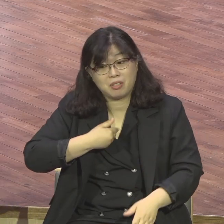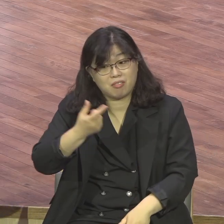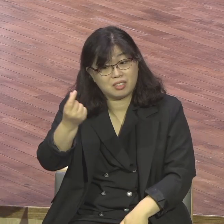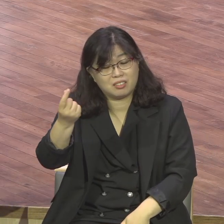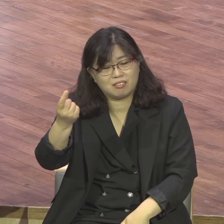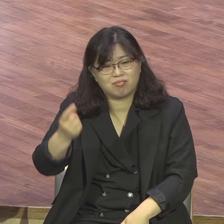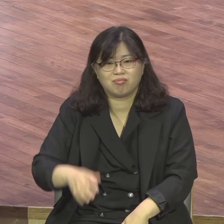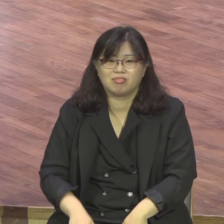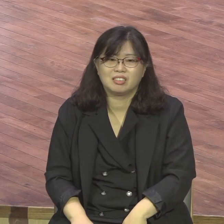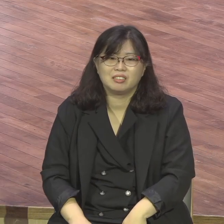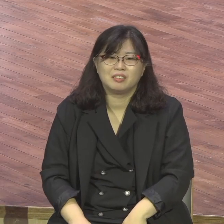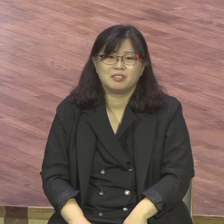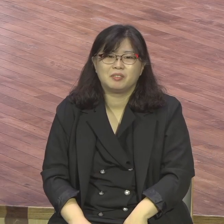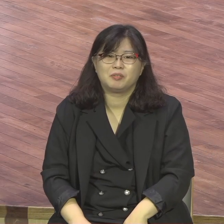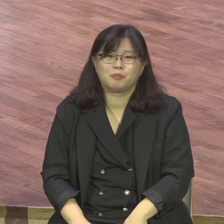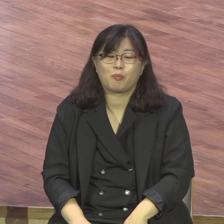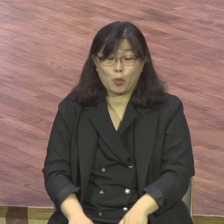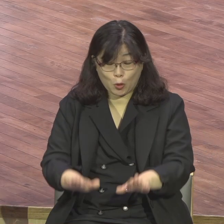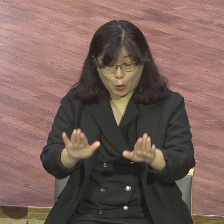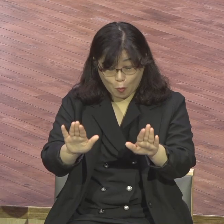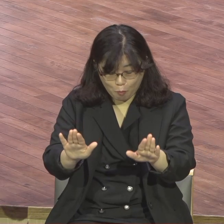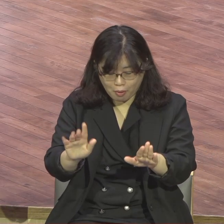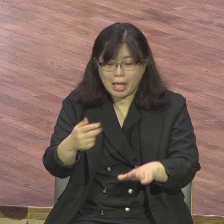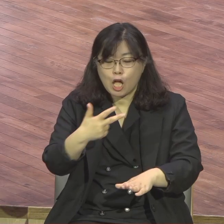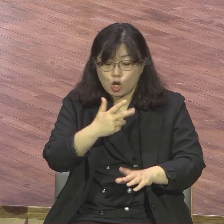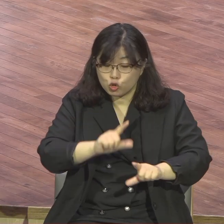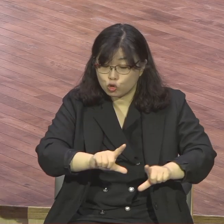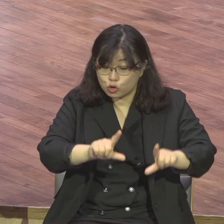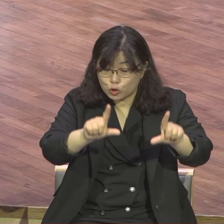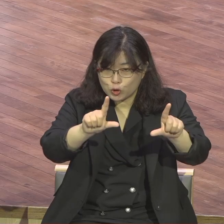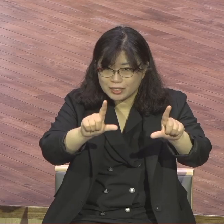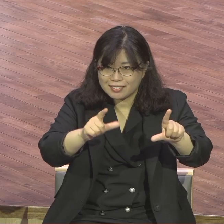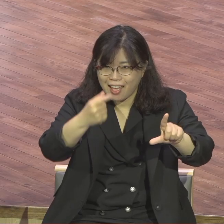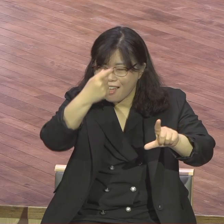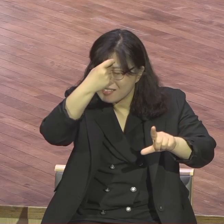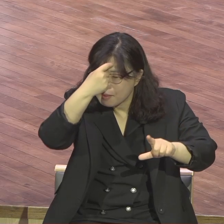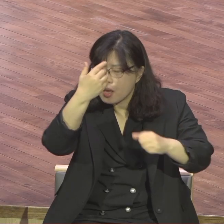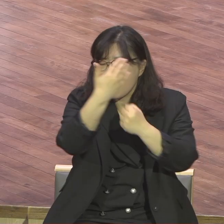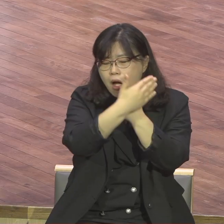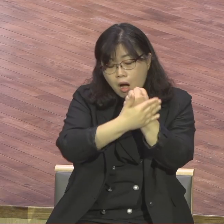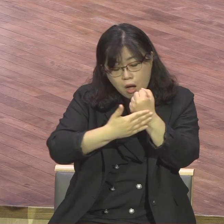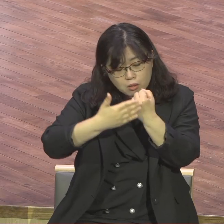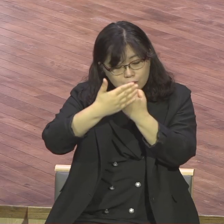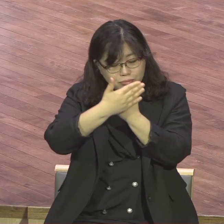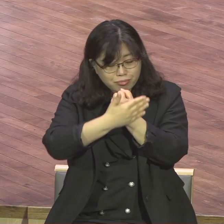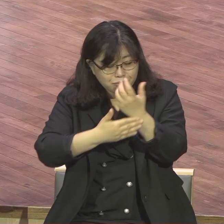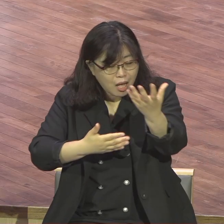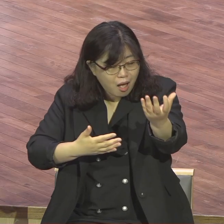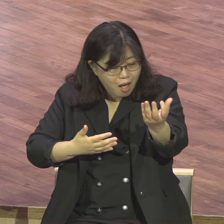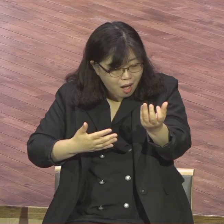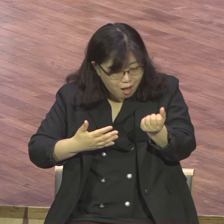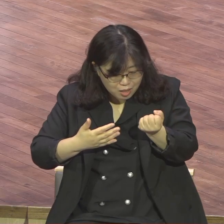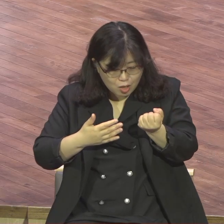있었주는 힘으로 그 힘으로 그 영적 힘으로 세상이 내가 승리하는 것입니다